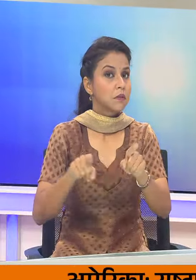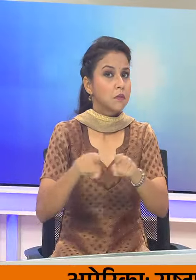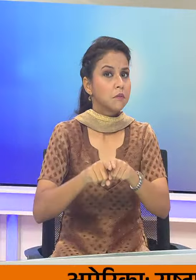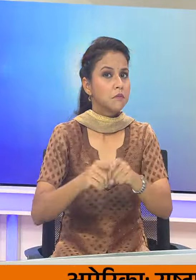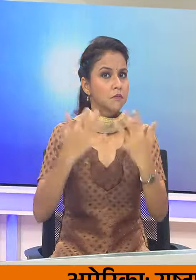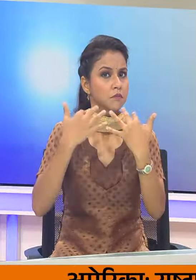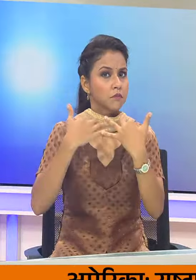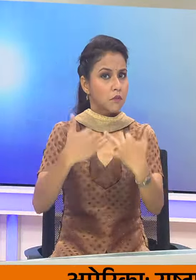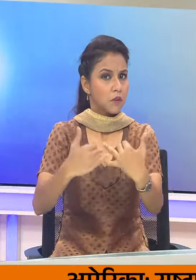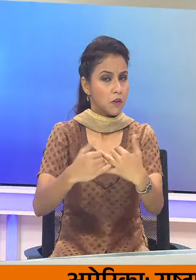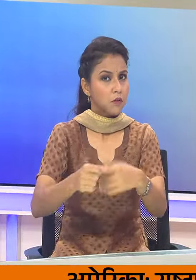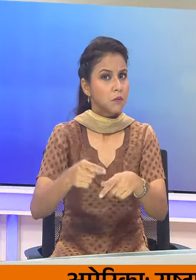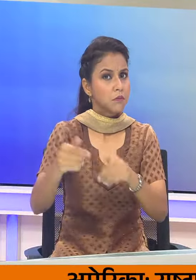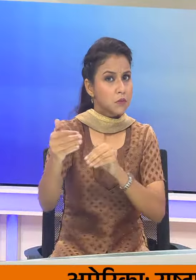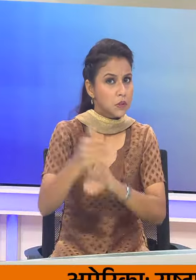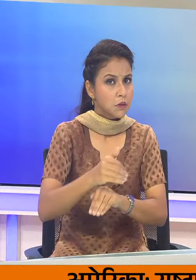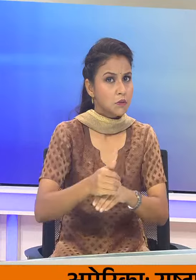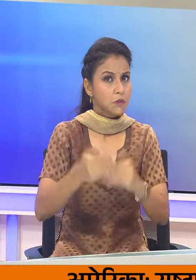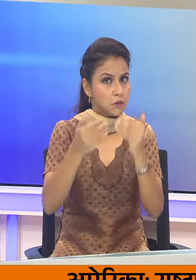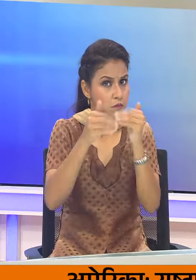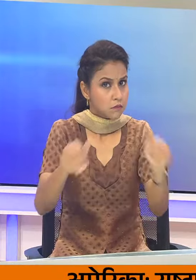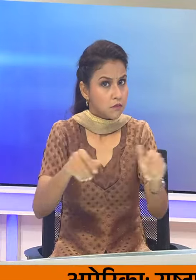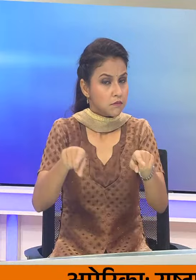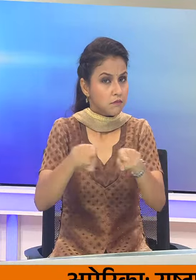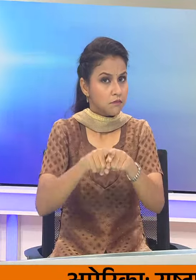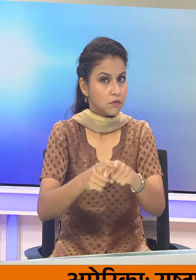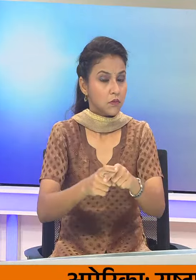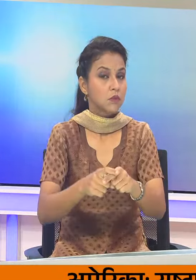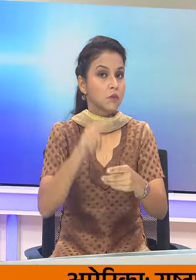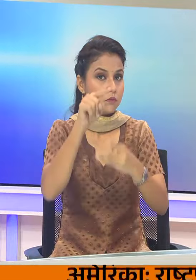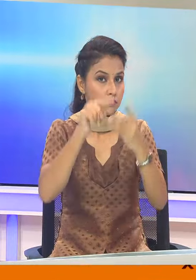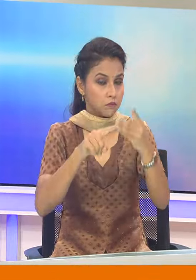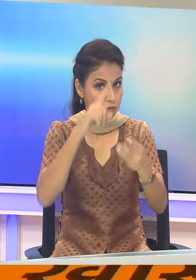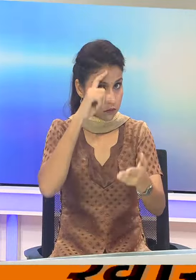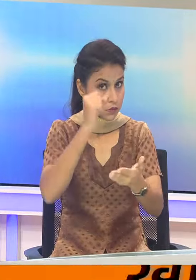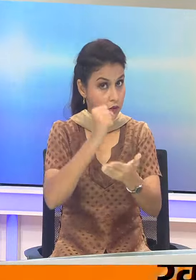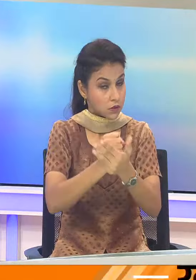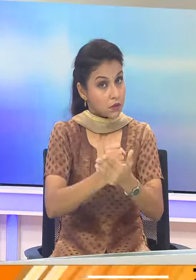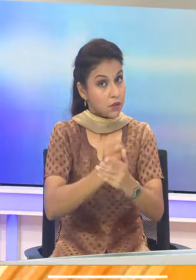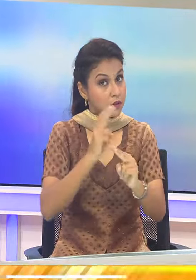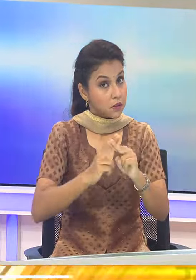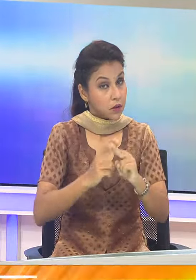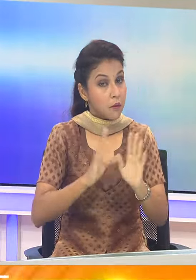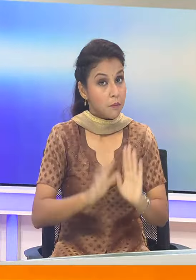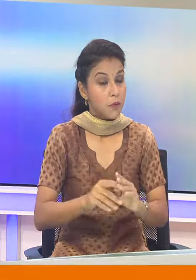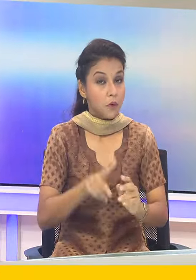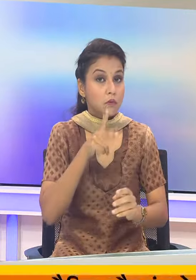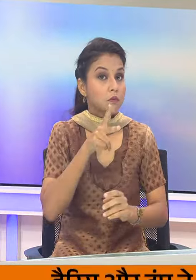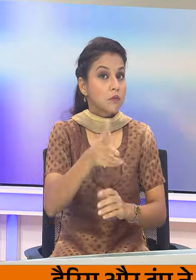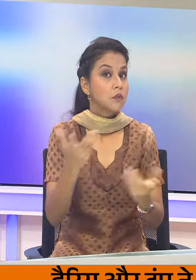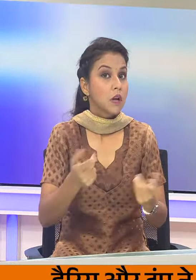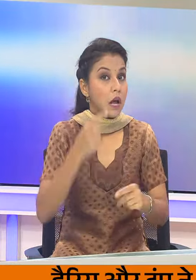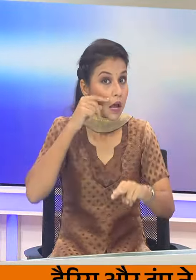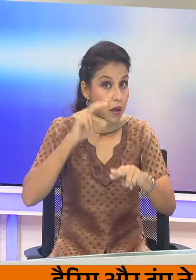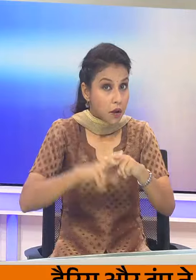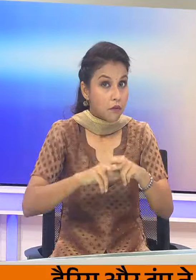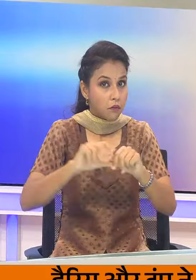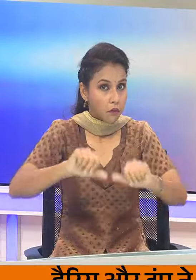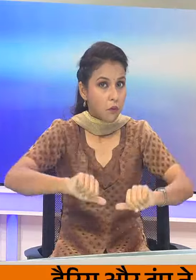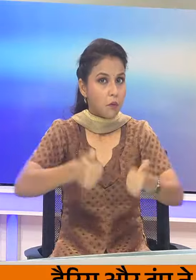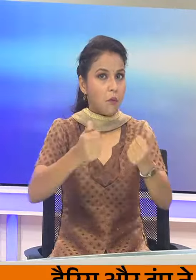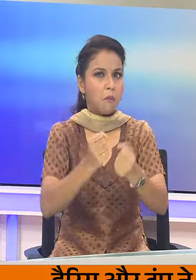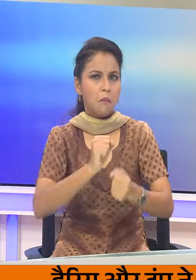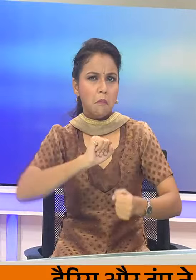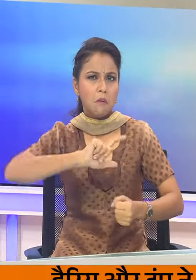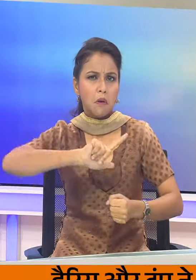की रैली में आवरजन और सीमा सुरक्षा के अपने मुद्दे पर अड़े रहे और चेतावनी दी कि अगर वो निर्वाचित होए तो लाखों और प्रवासियों